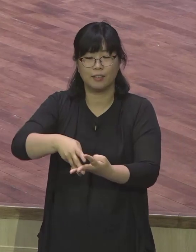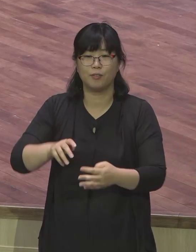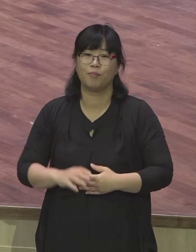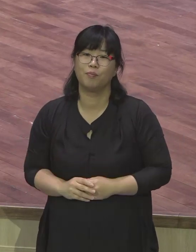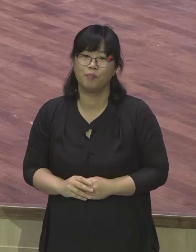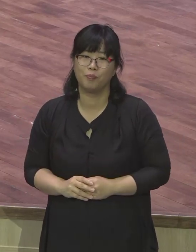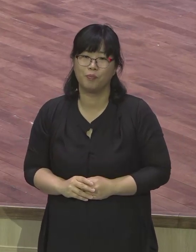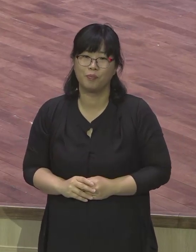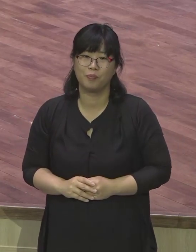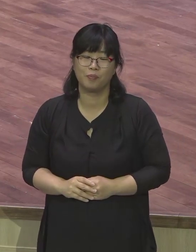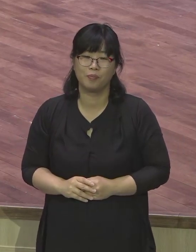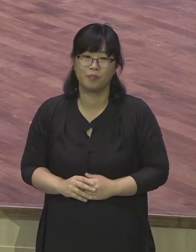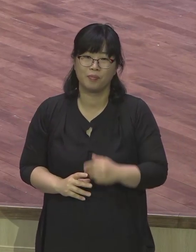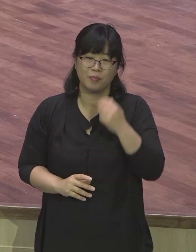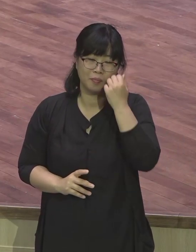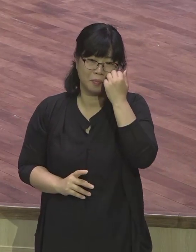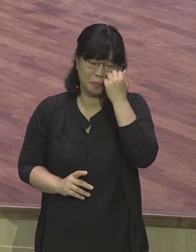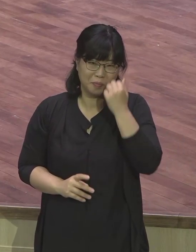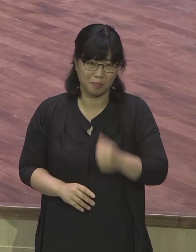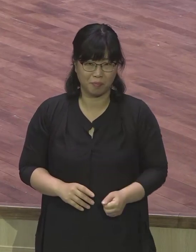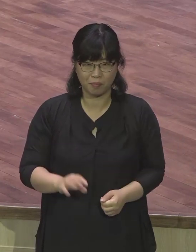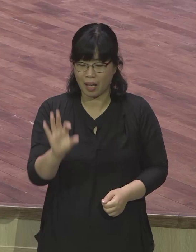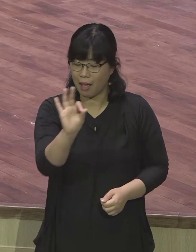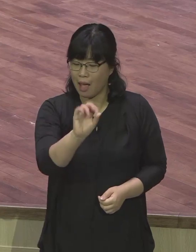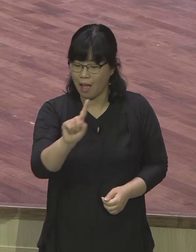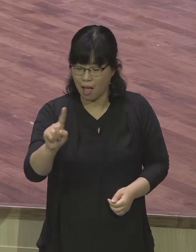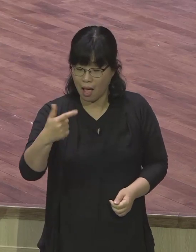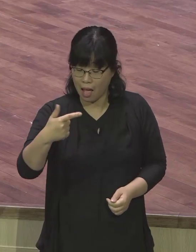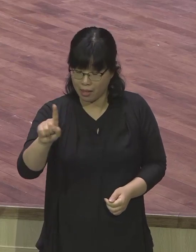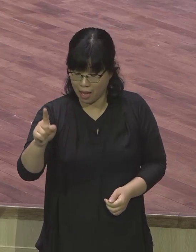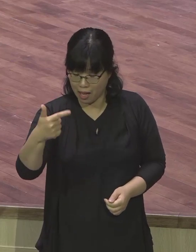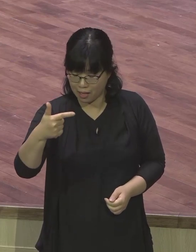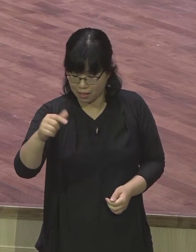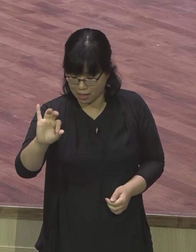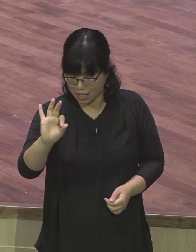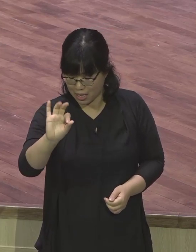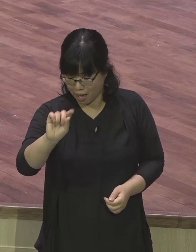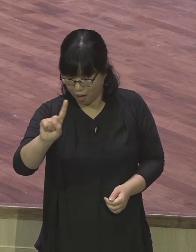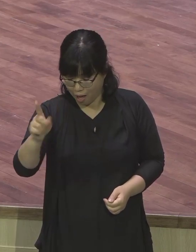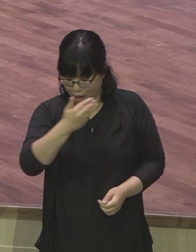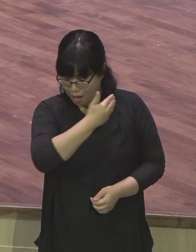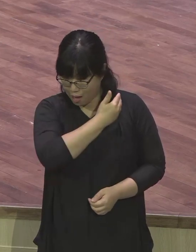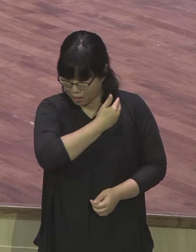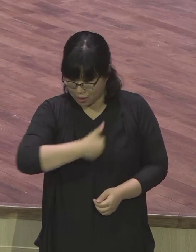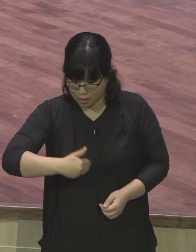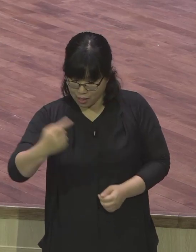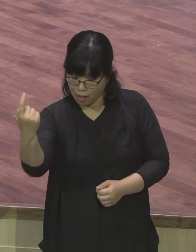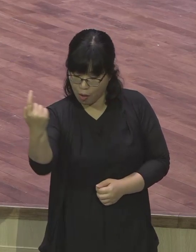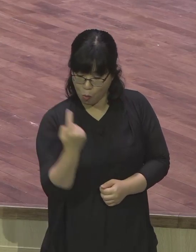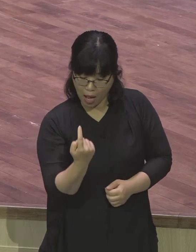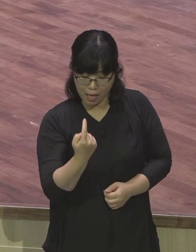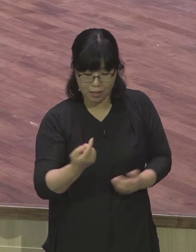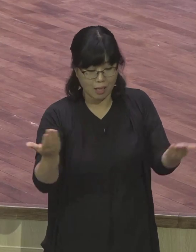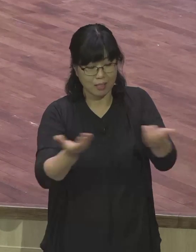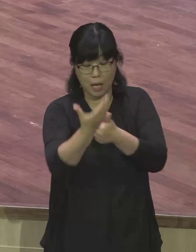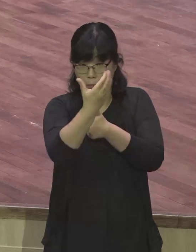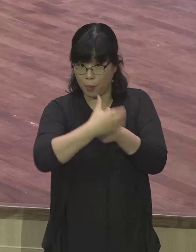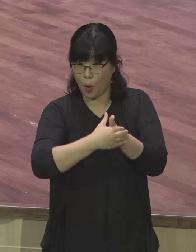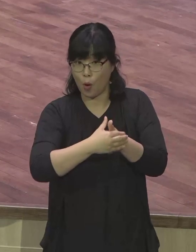통해서 바울에게 사명을 전달하게 됩니다 그것이 사도행전 9장 15절 말씀입니다 주께서 이르시되 가라 이